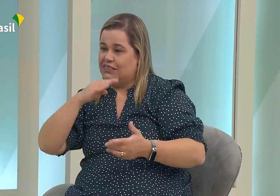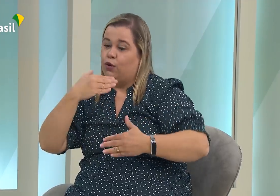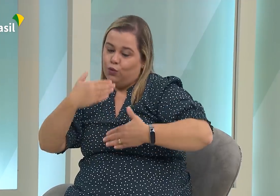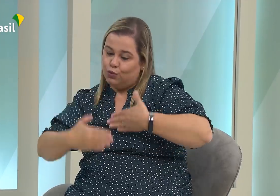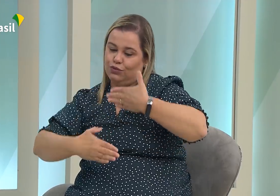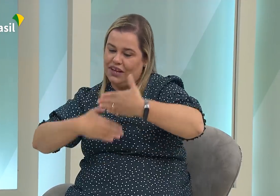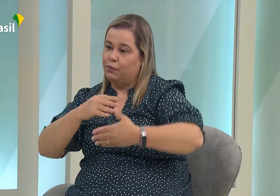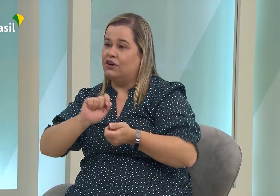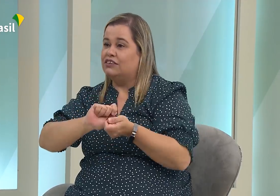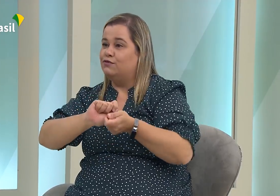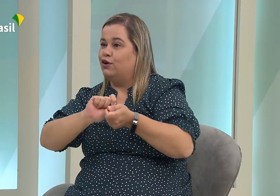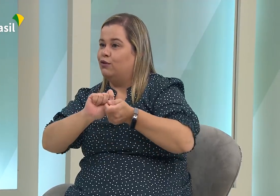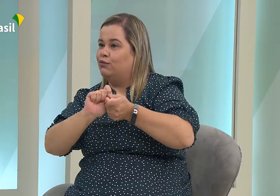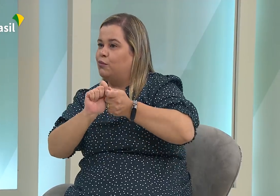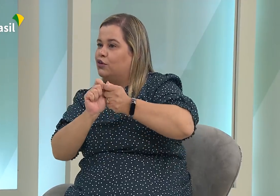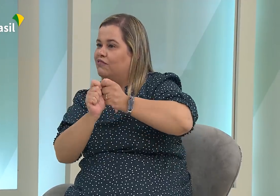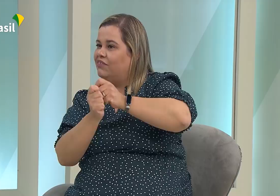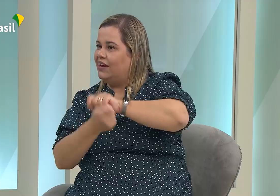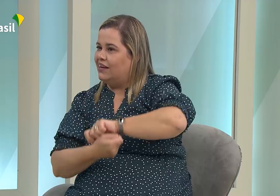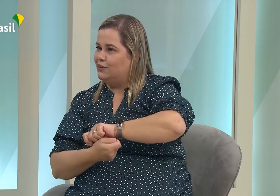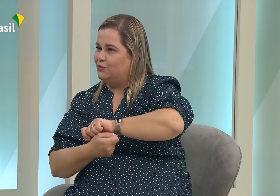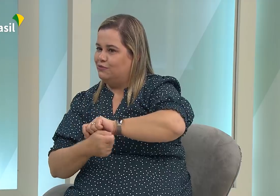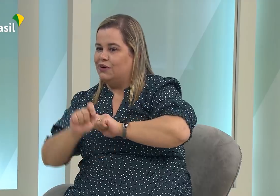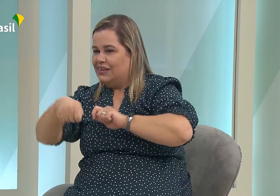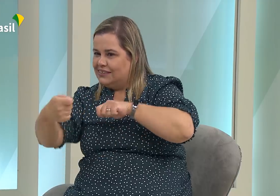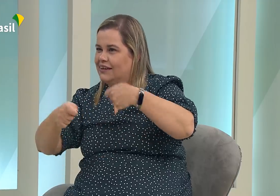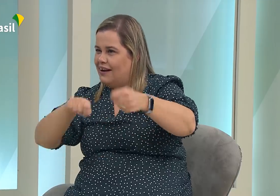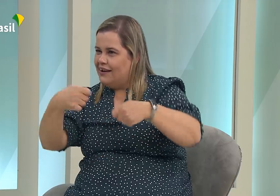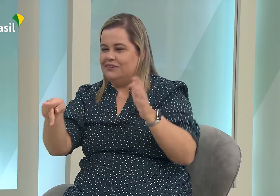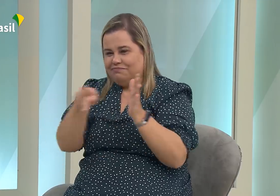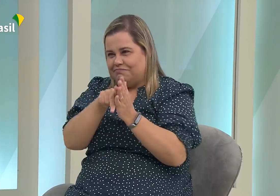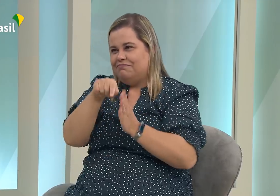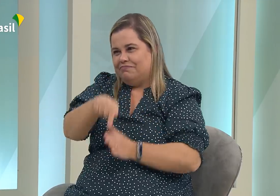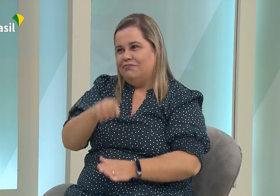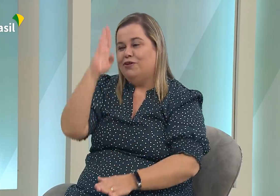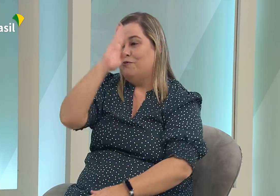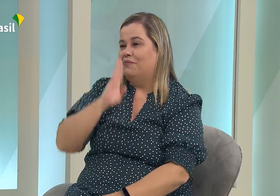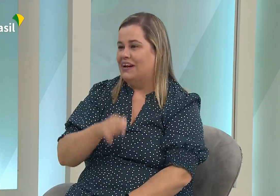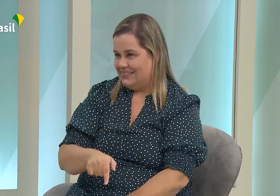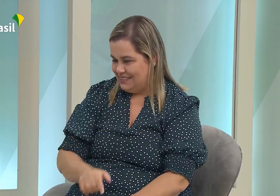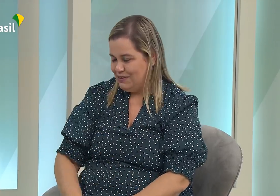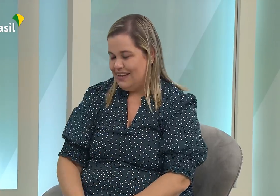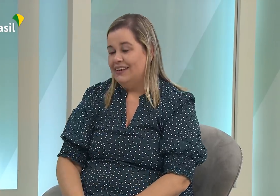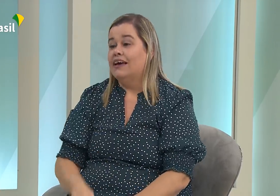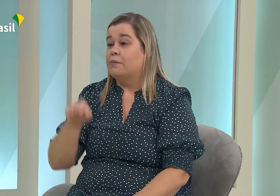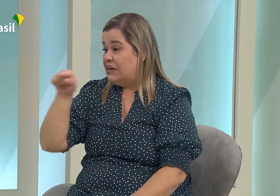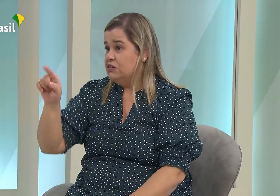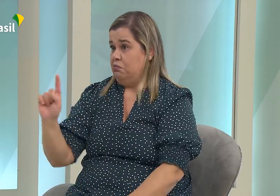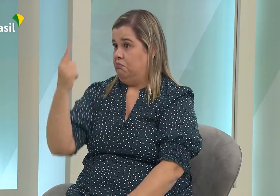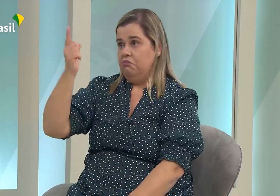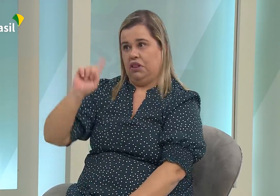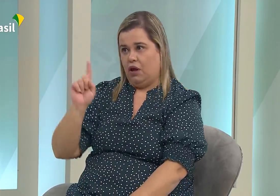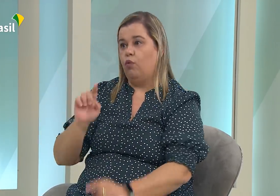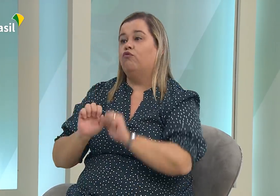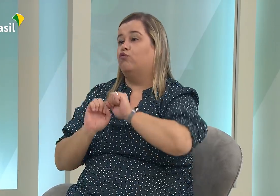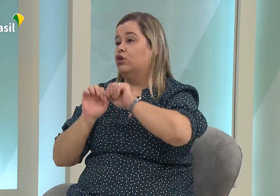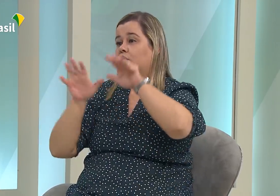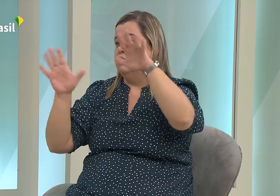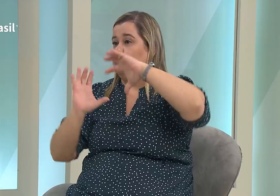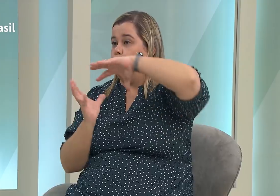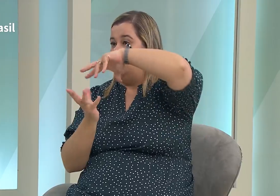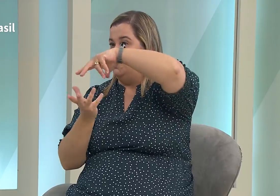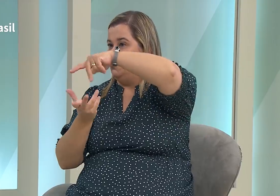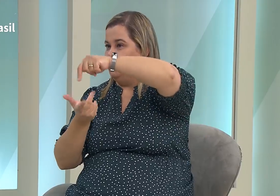sinais francesa e isso foi crescendo aqui até se transformar na língua brasileira de sinais. Mas a base é a língua de sinais